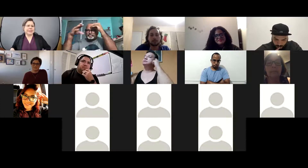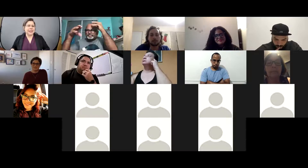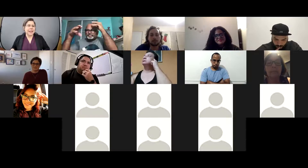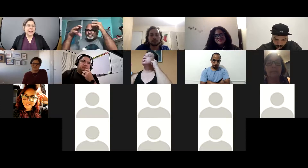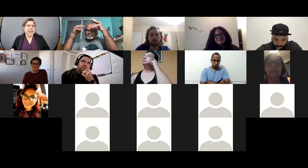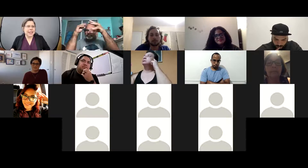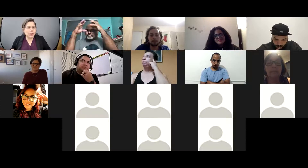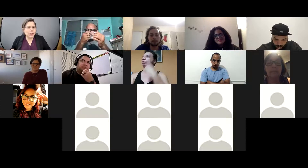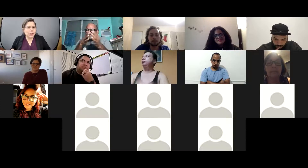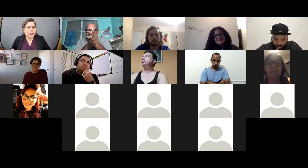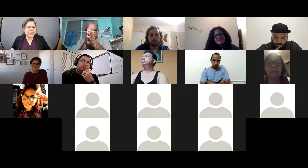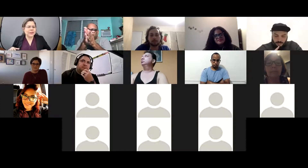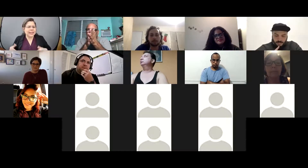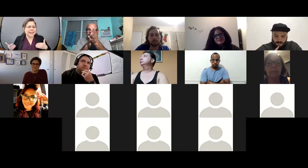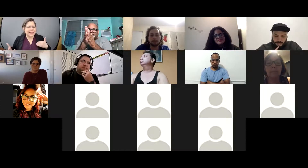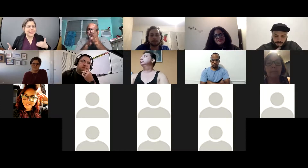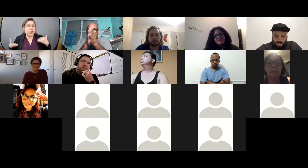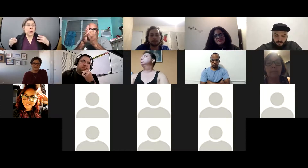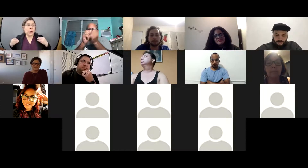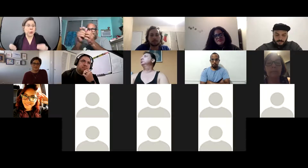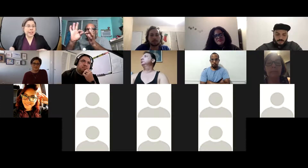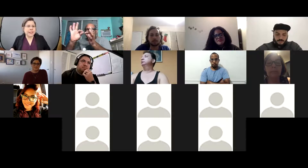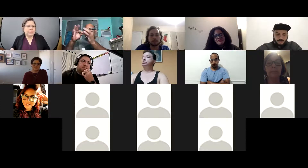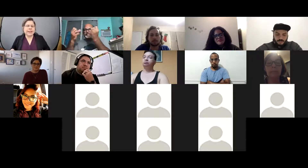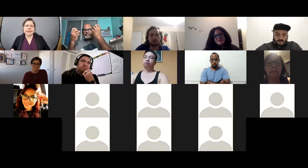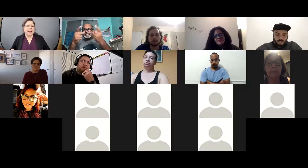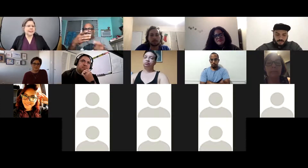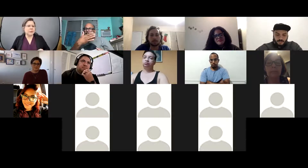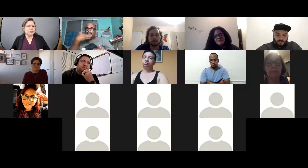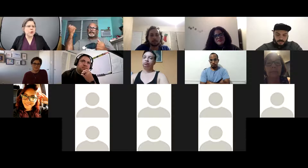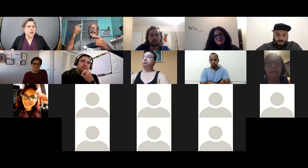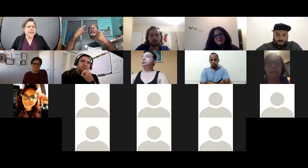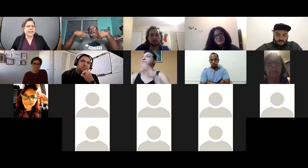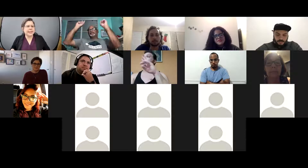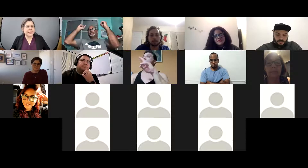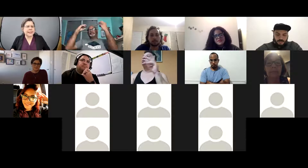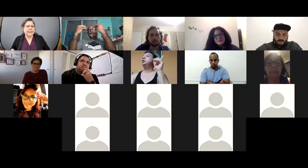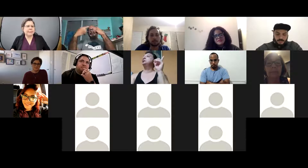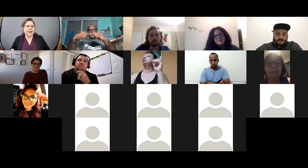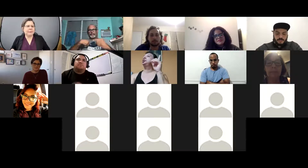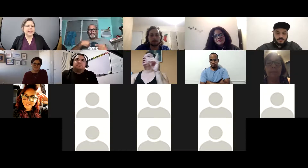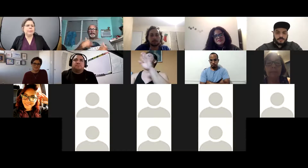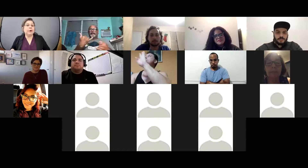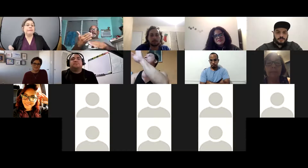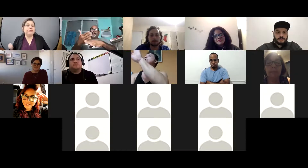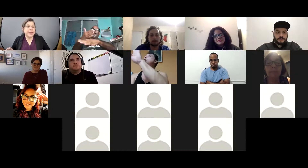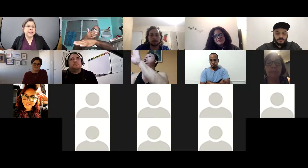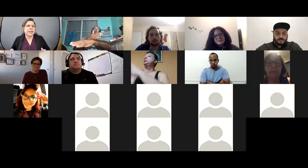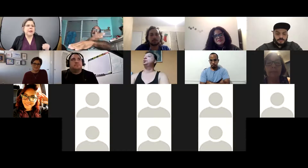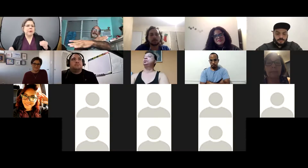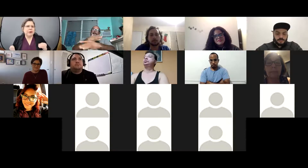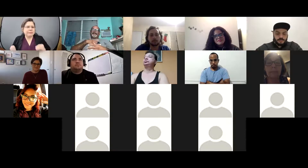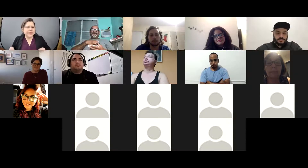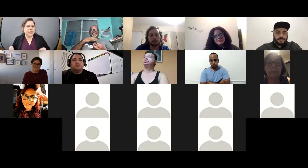para nosotros y de verdad viendo todo esto que están diciendo como un intérprete ha sido muy interesante para mí por